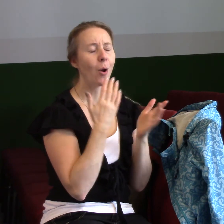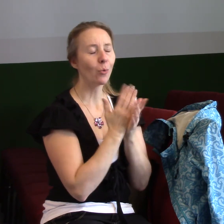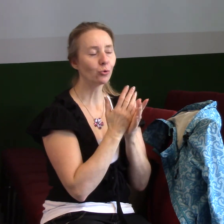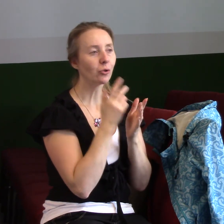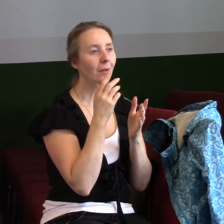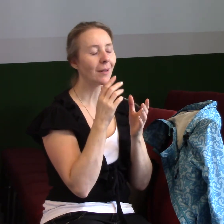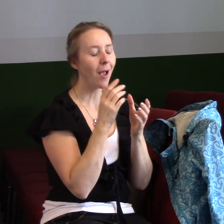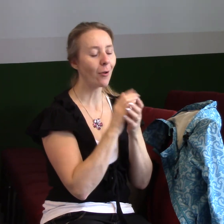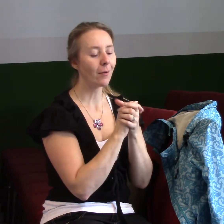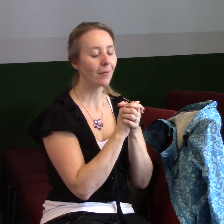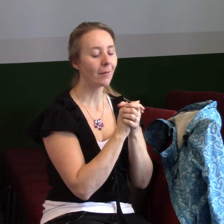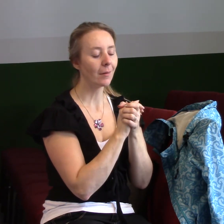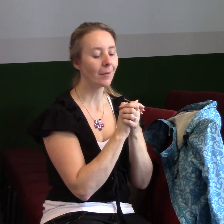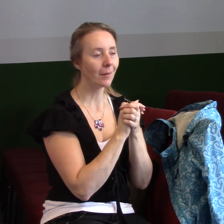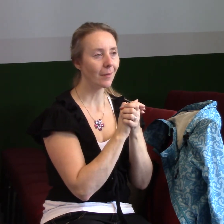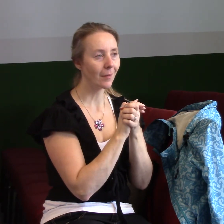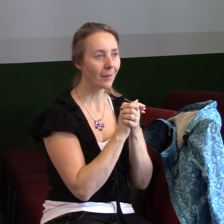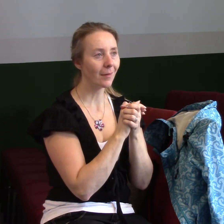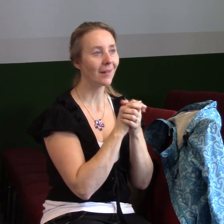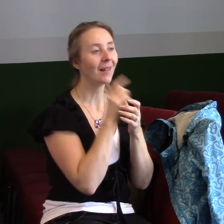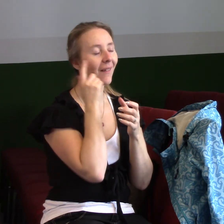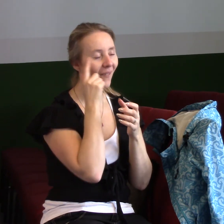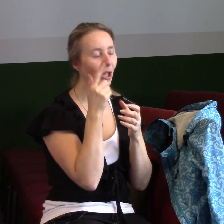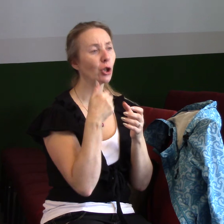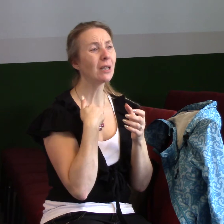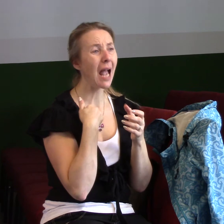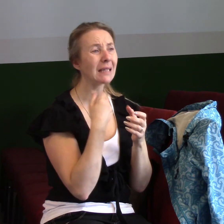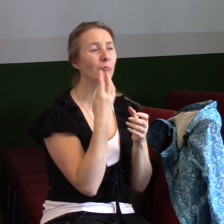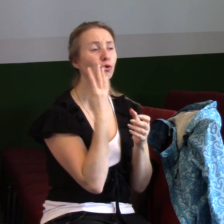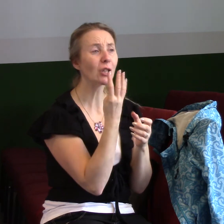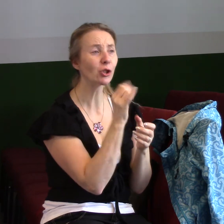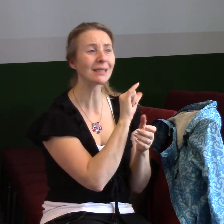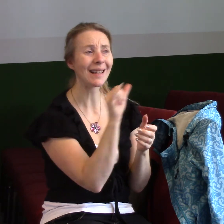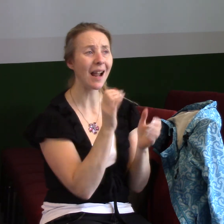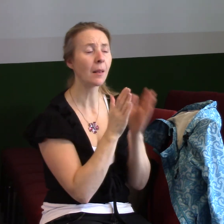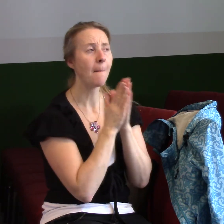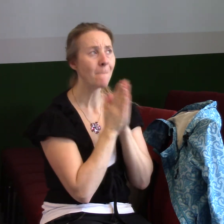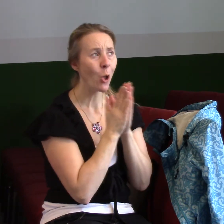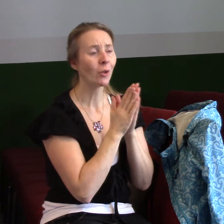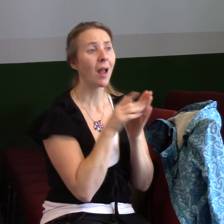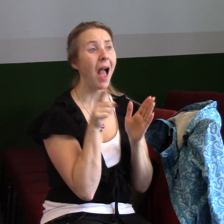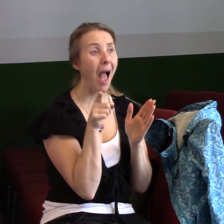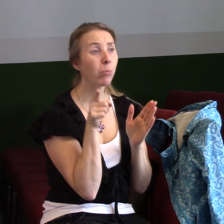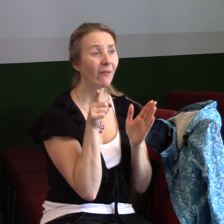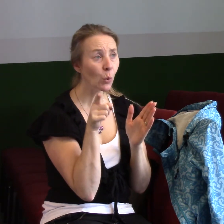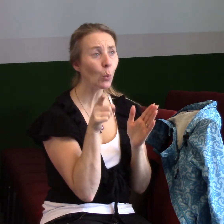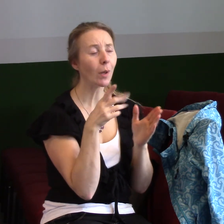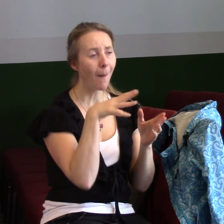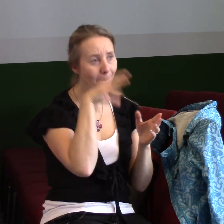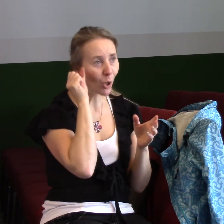tak toužíme po vítězství, ale já mám takovou možná nepříjemnou zprávu, není možné mít vítězství, pokud nebojujeme.